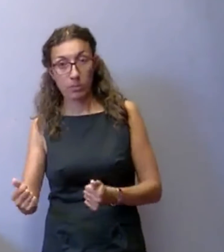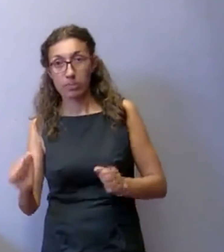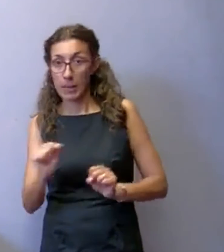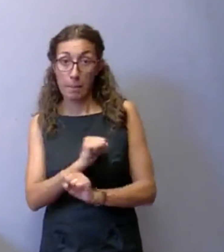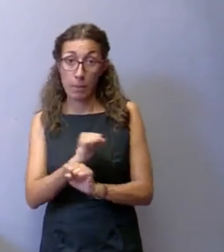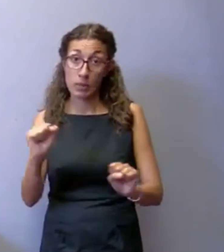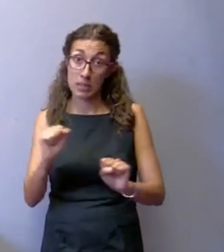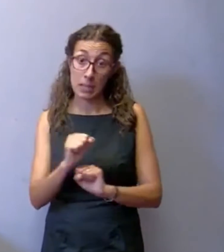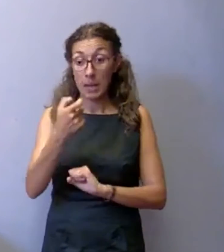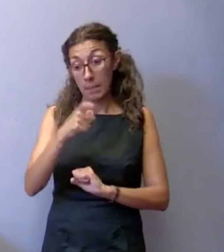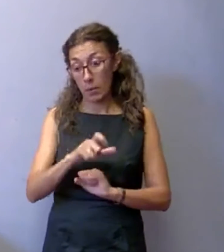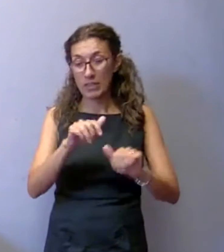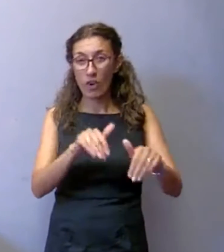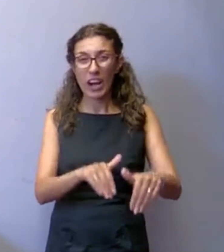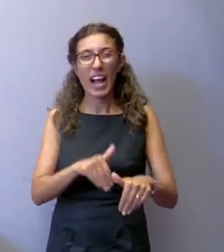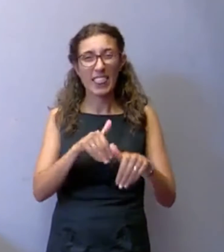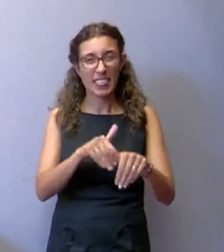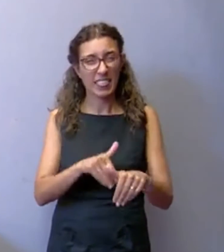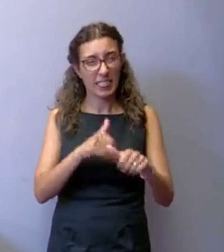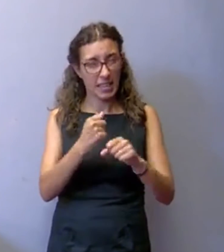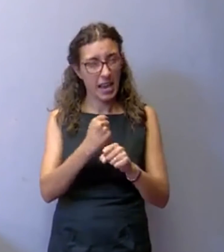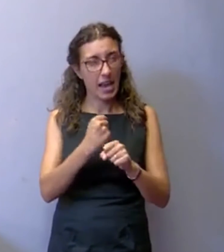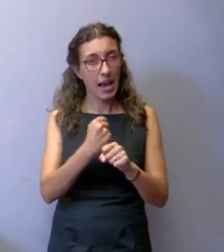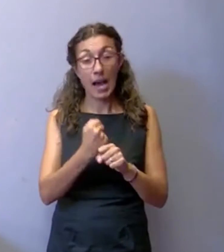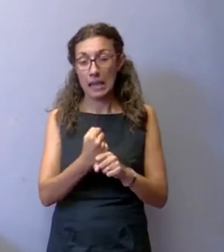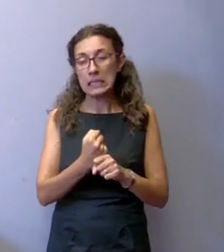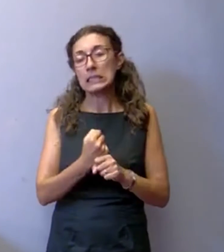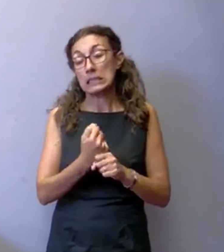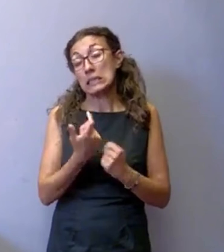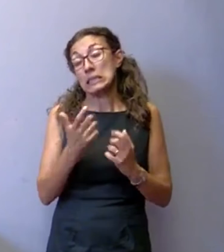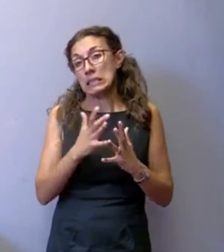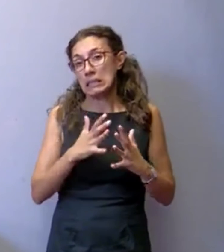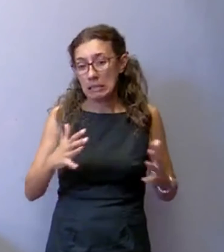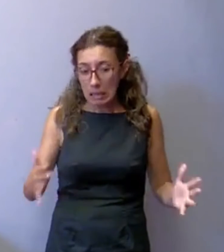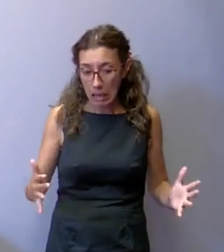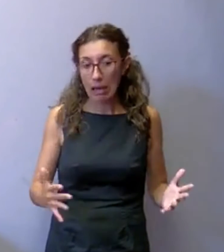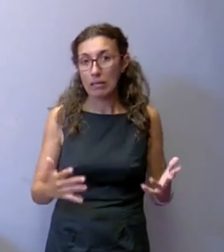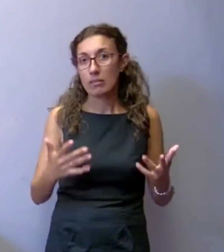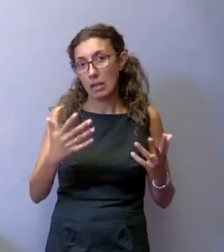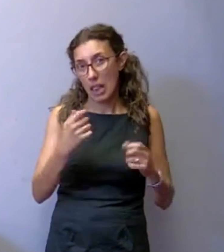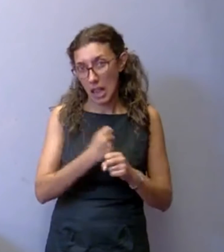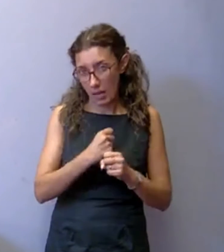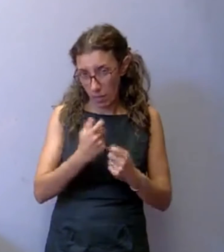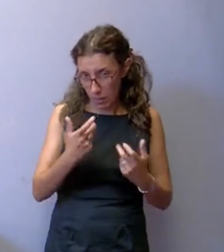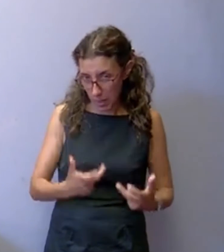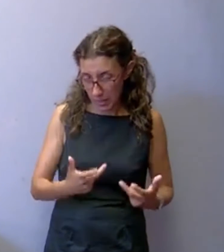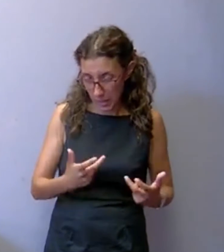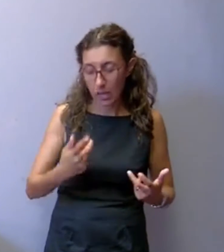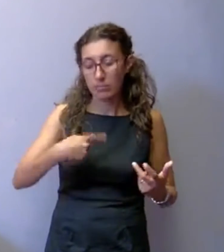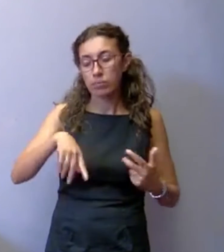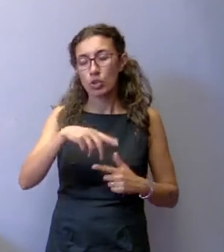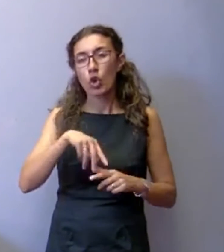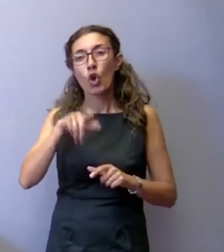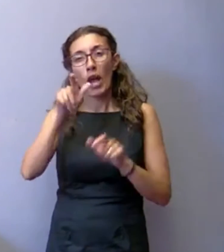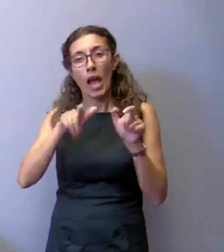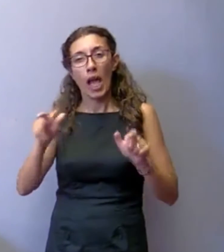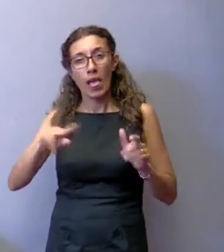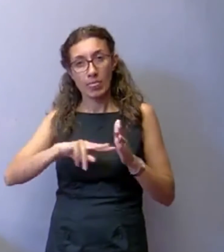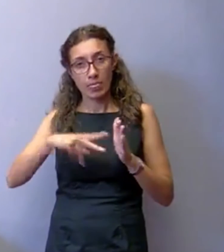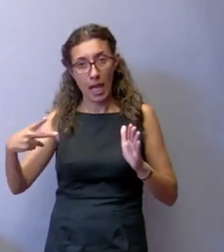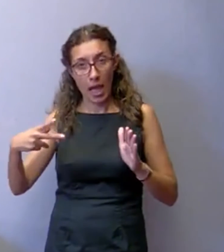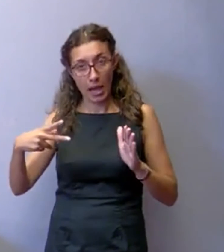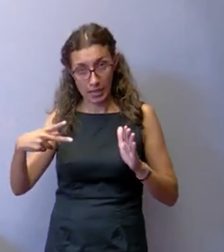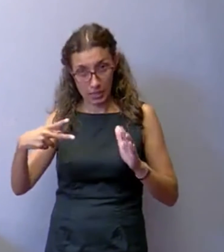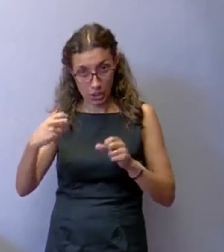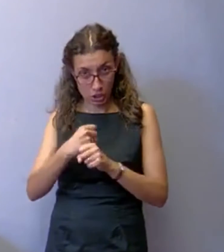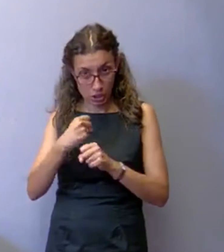particolarmente pesante. Detto questo abbiamo chiesto ai nostri tecnici che si